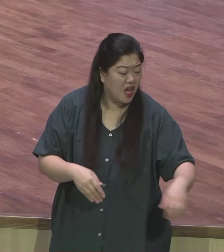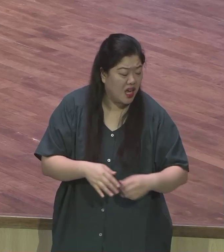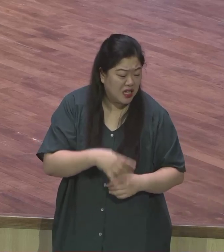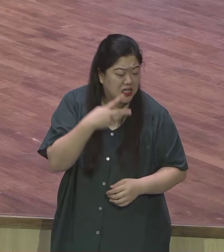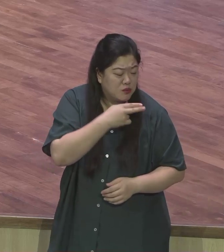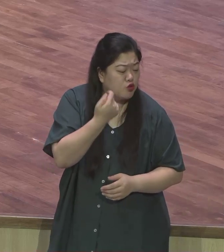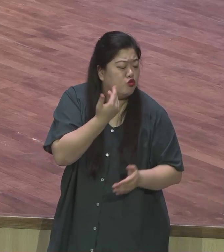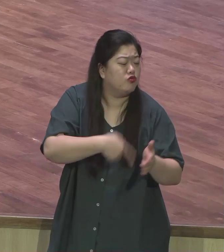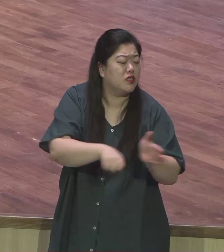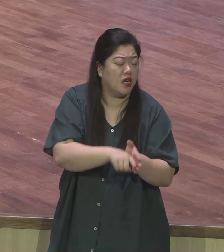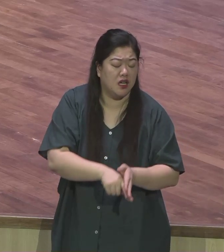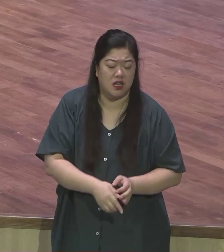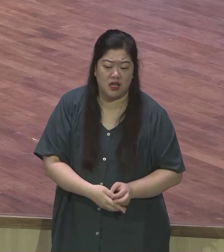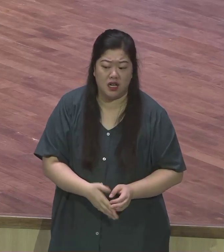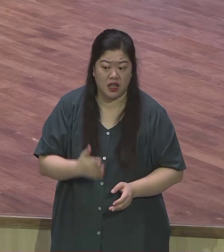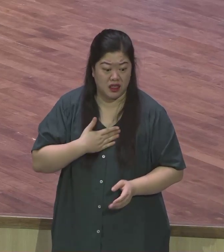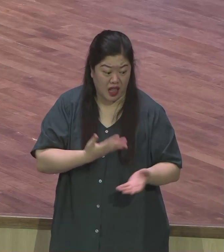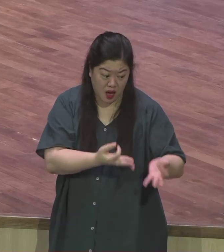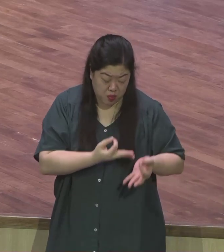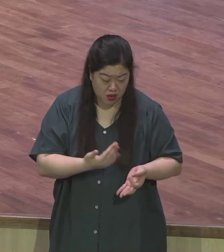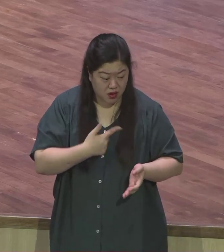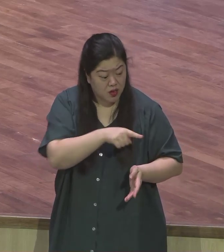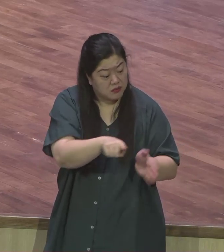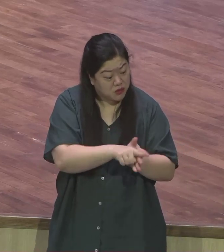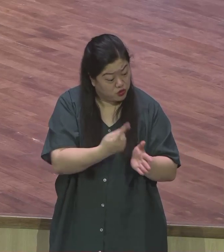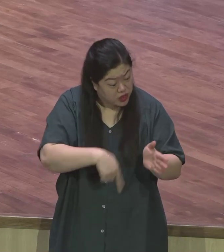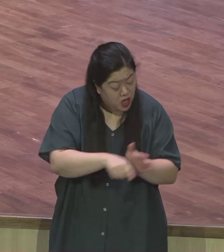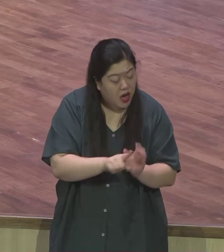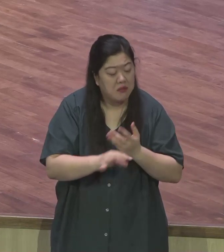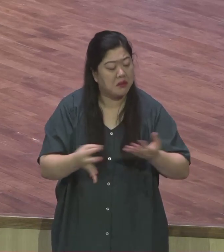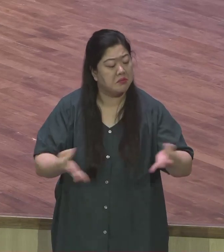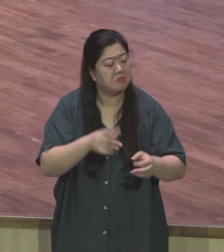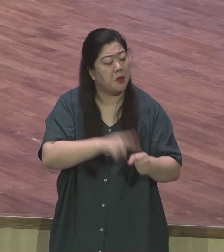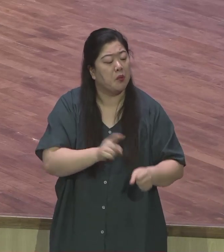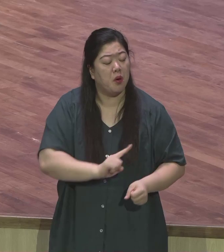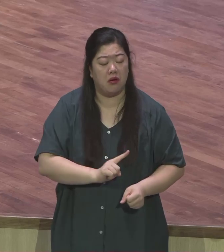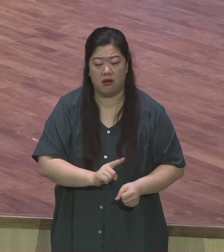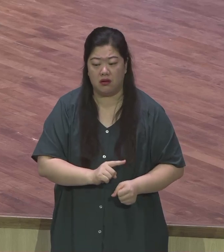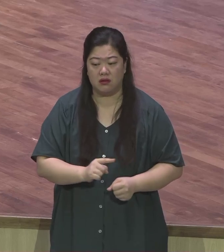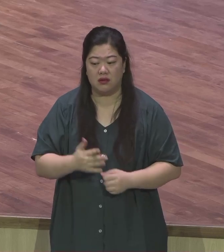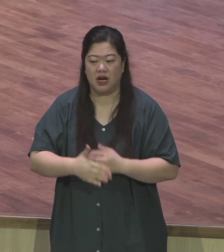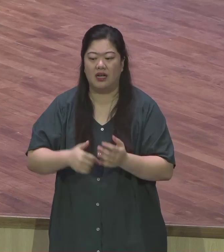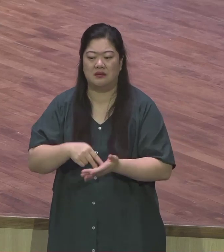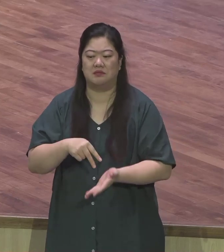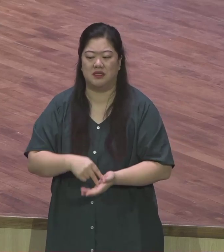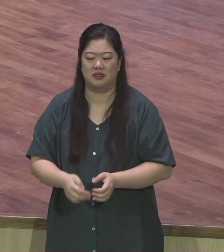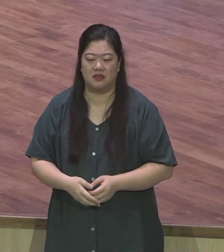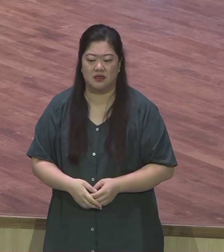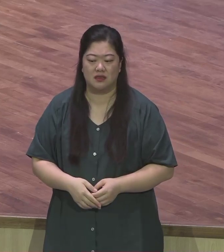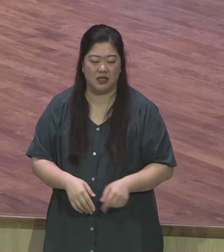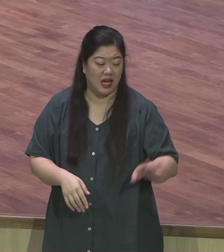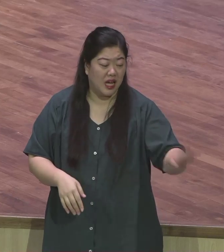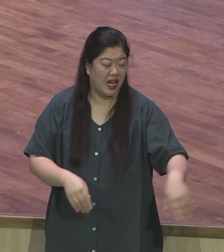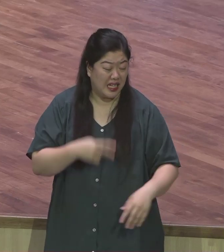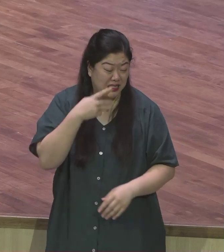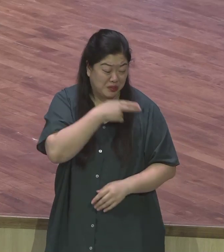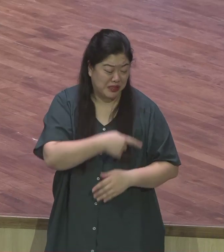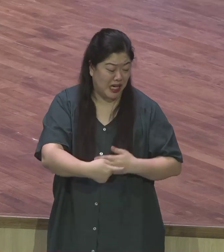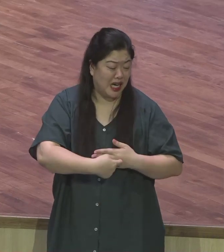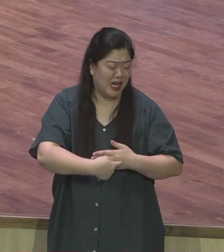속이고 있는 것입니다 그런데 가장 중요한 게 뭐냐 무엇보다도 외식의 뿌리 겉과 속이